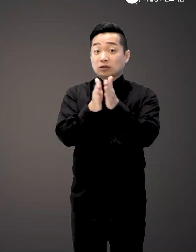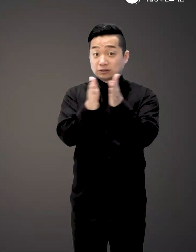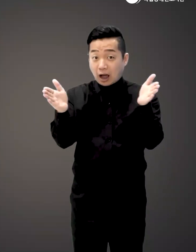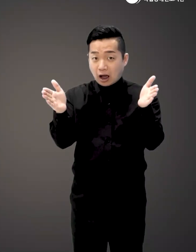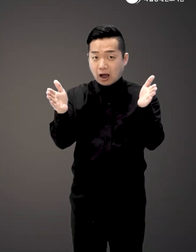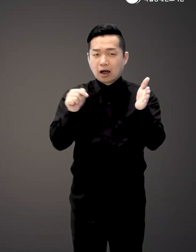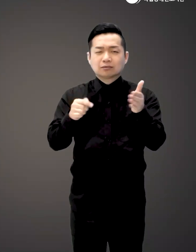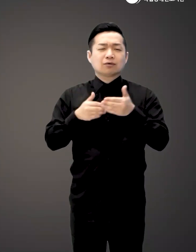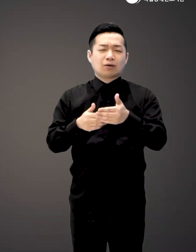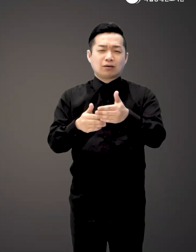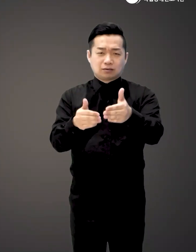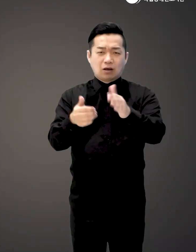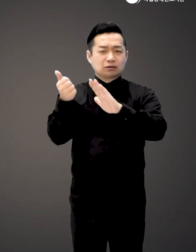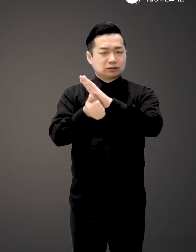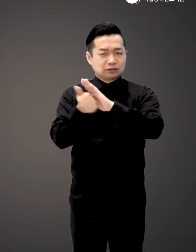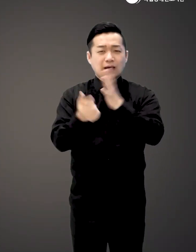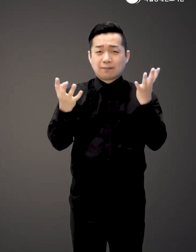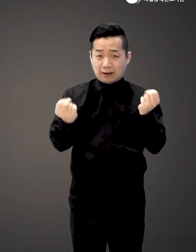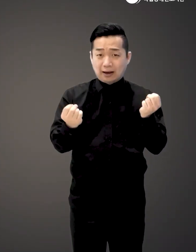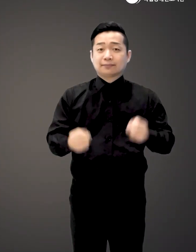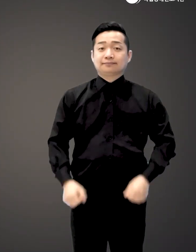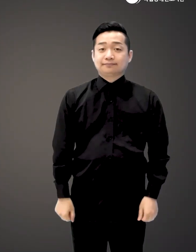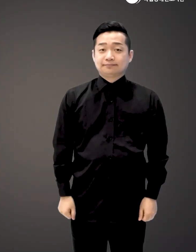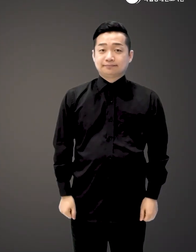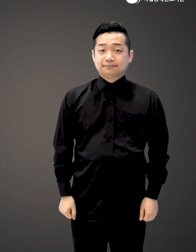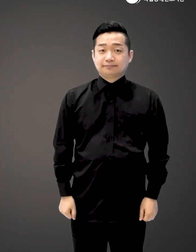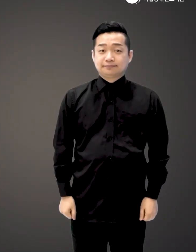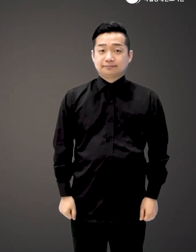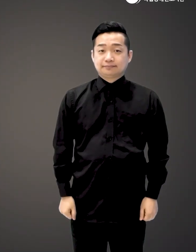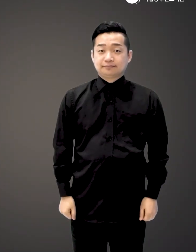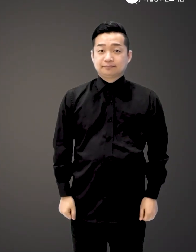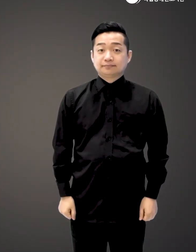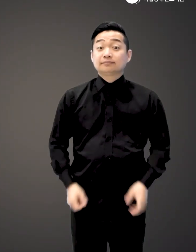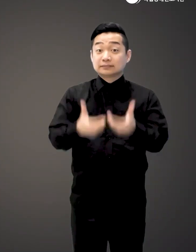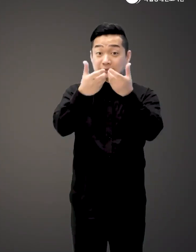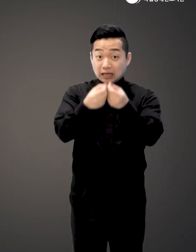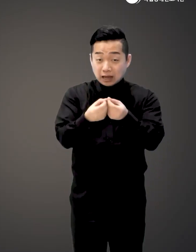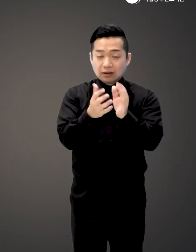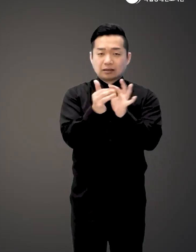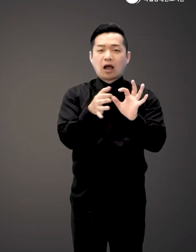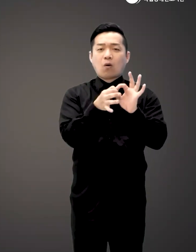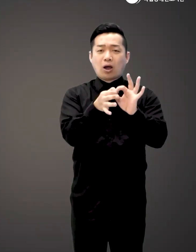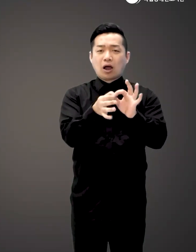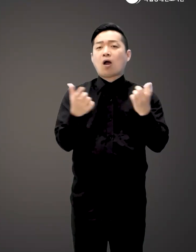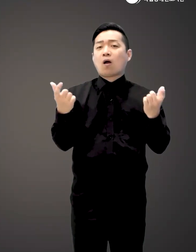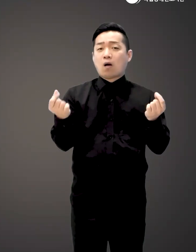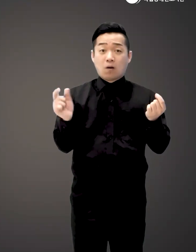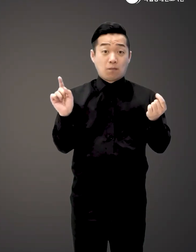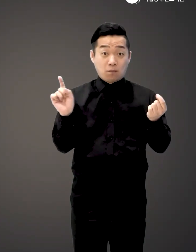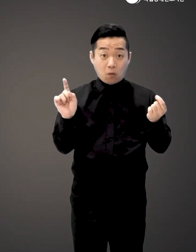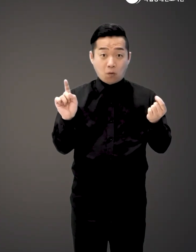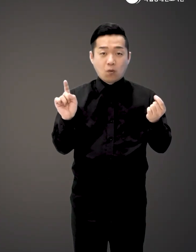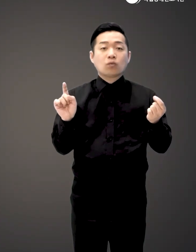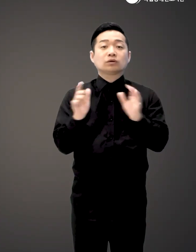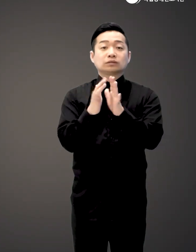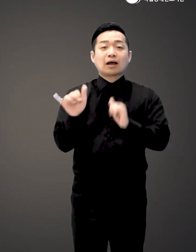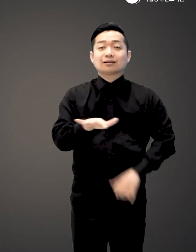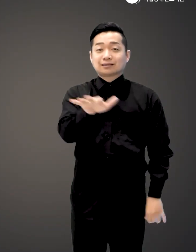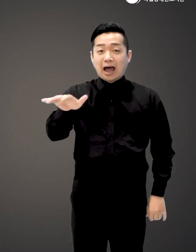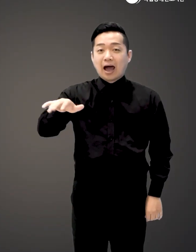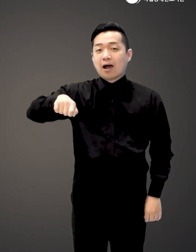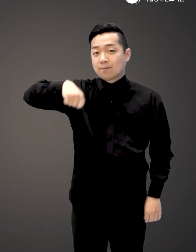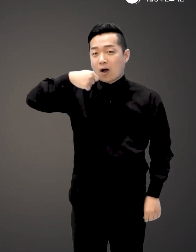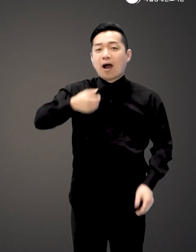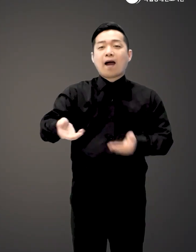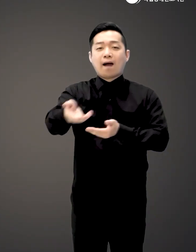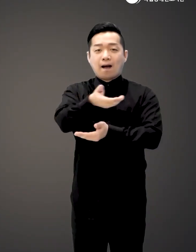선택했지만 그 과정에서 숱한 실패가 있었다고 합니다 이를테면 인간관계가 그렇습니다 사람은